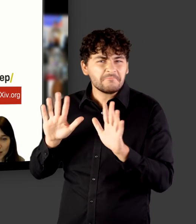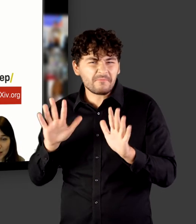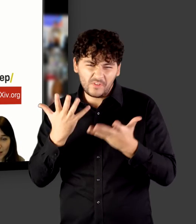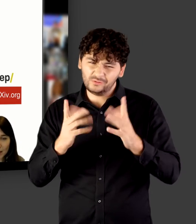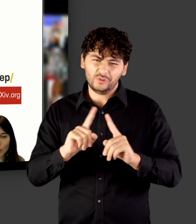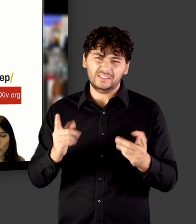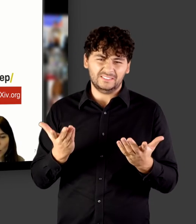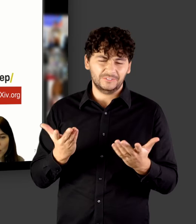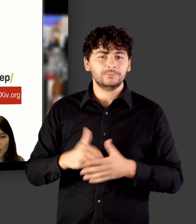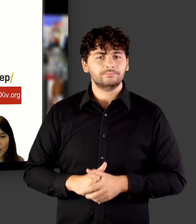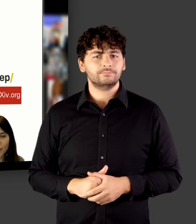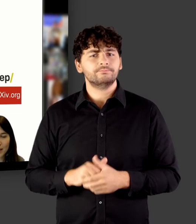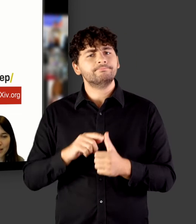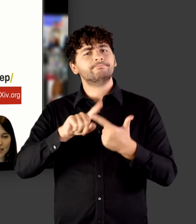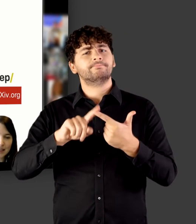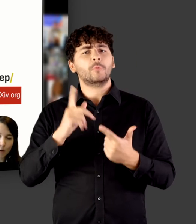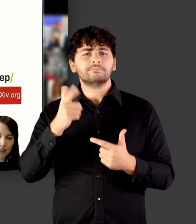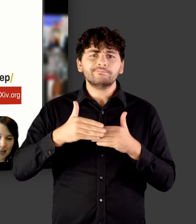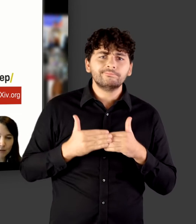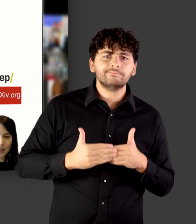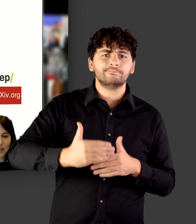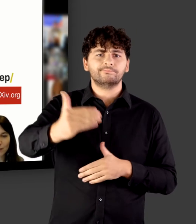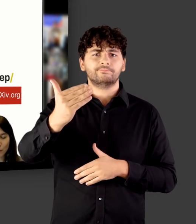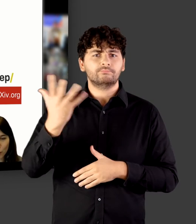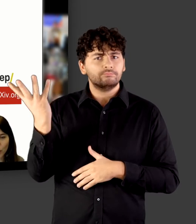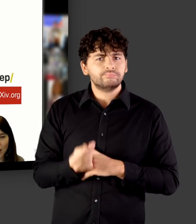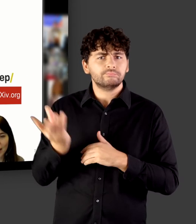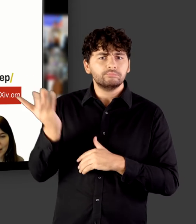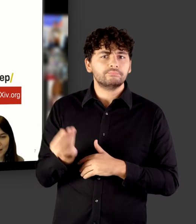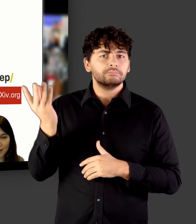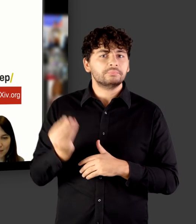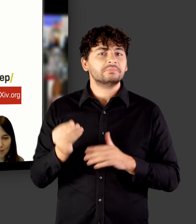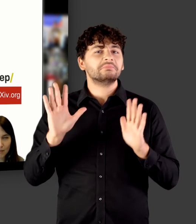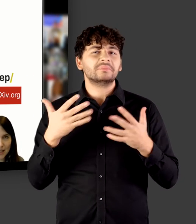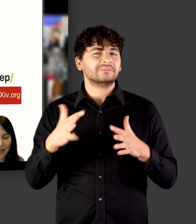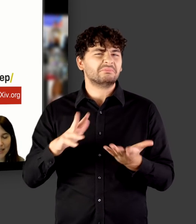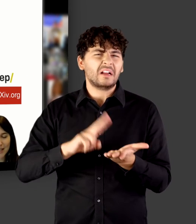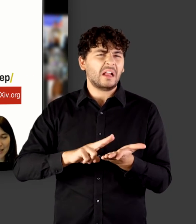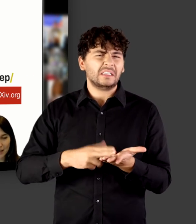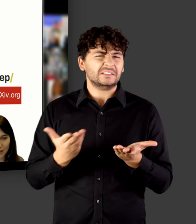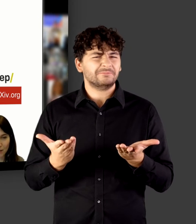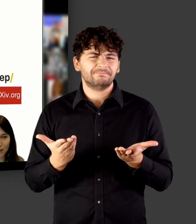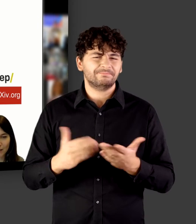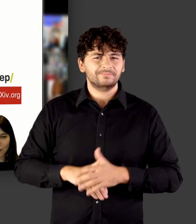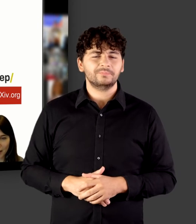sind. Und, dass auch die langfristige Verfügbarkeit nicht garantiert ist in vielen Fällen.